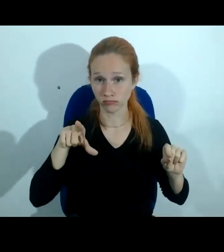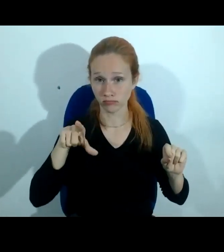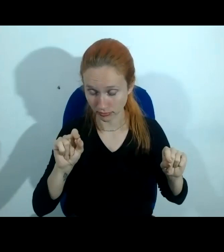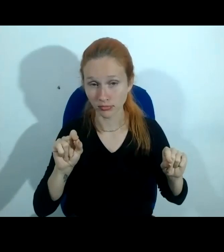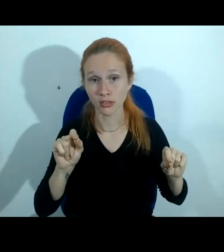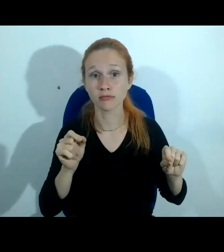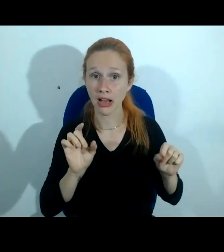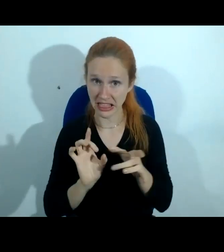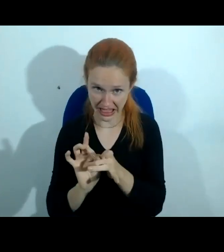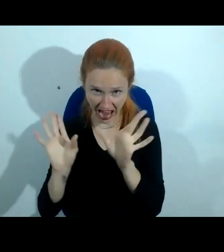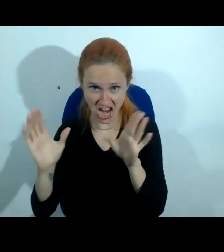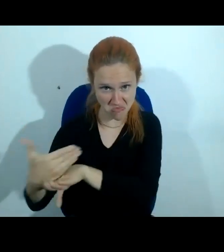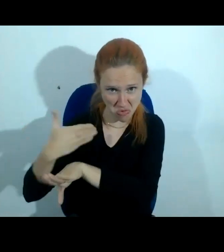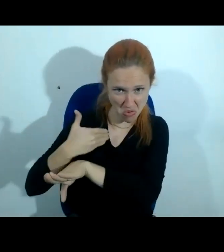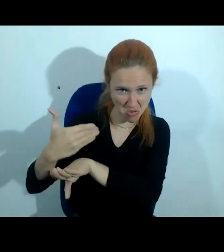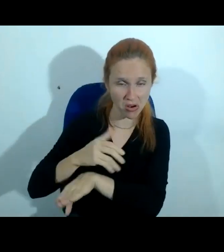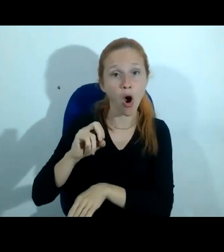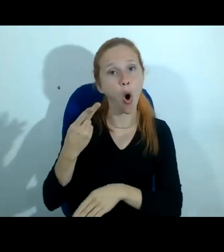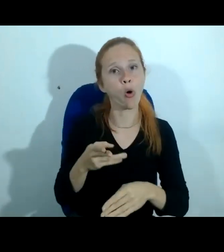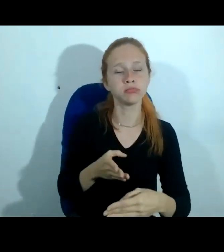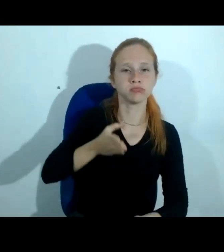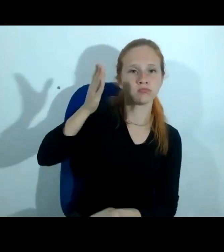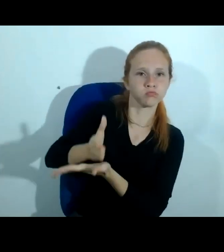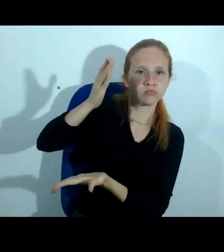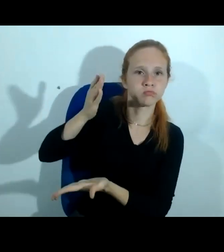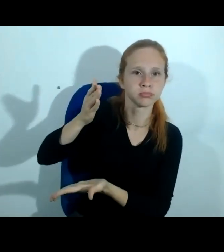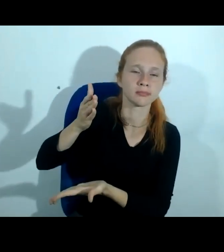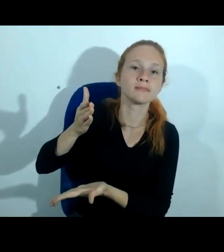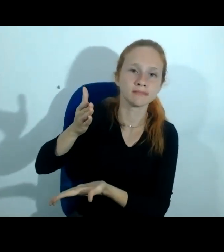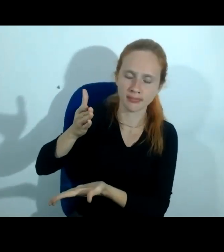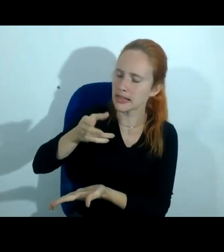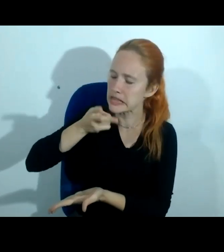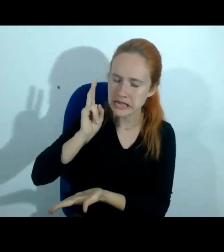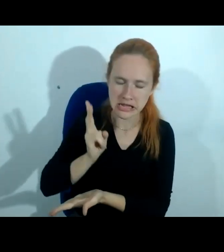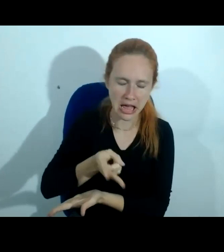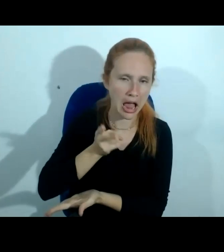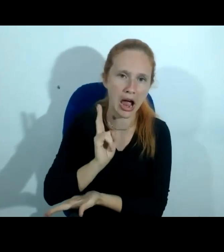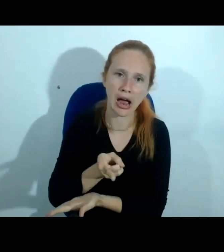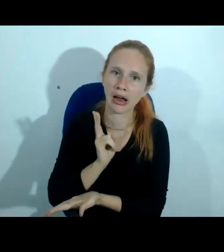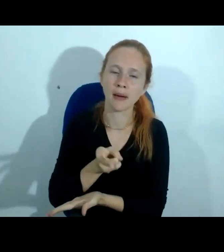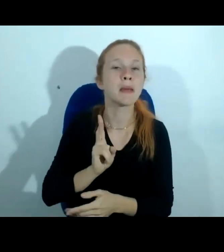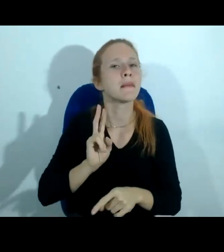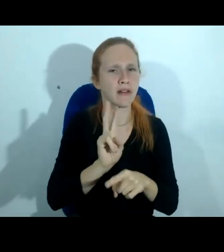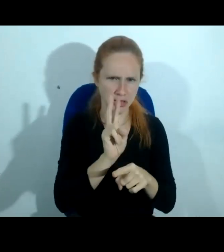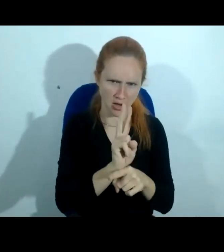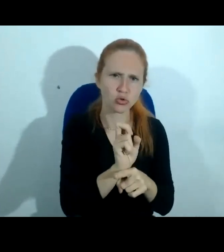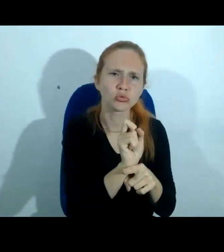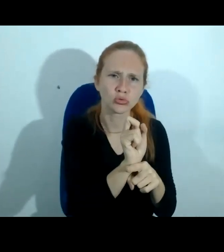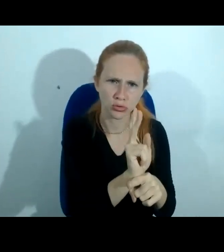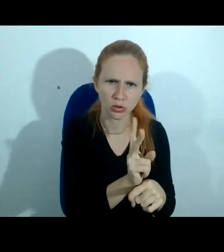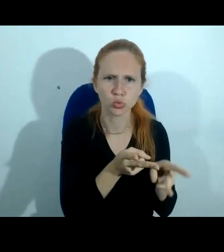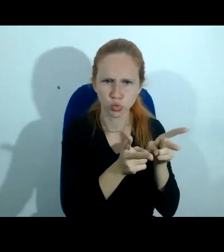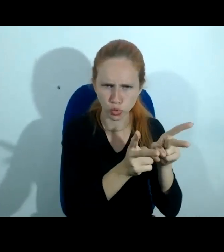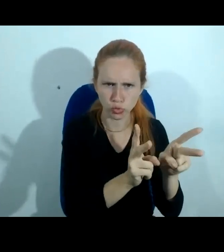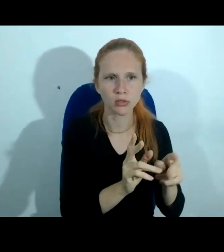acontecer ou se vamos colocar barreiras óbvio sempre levando em consideração direitos da privacidade reserva da jurisdição